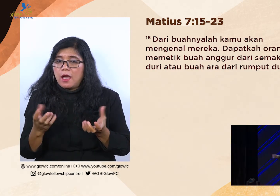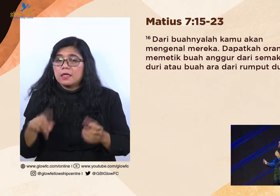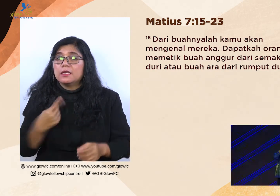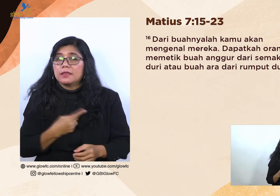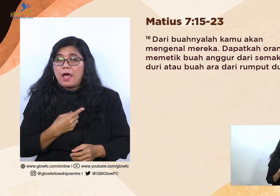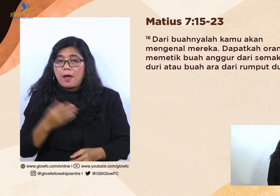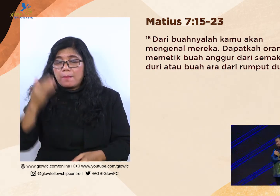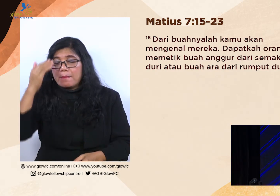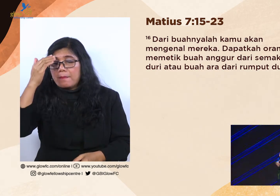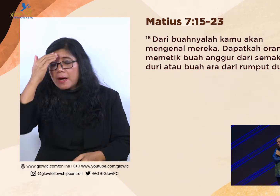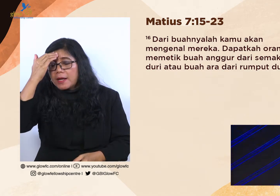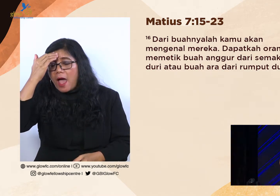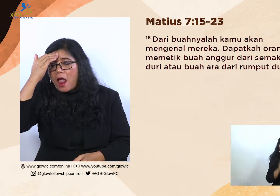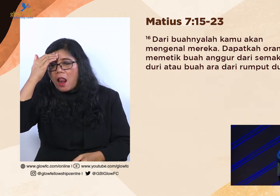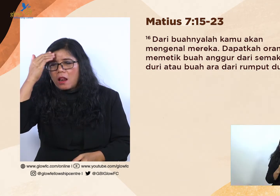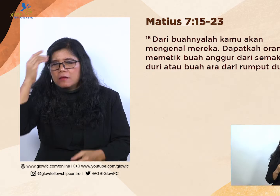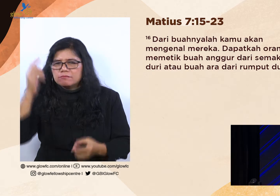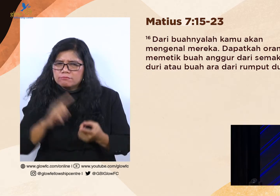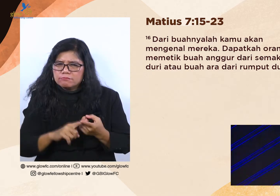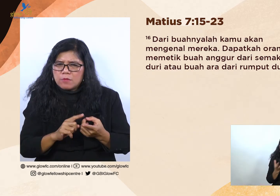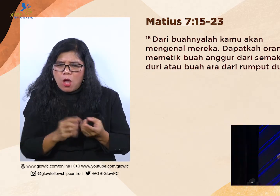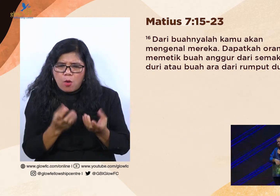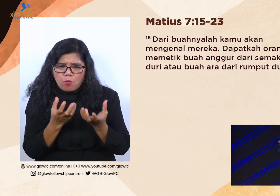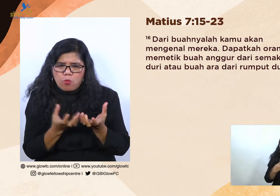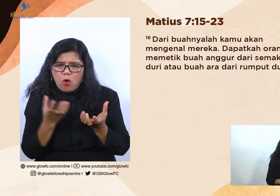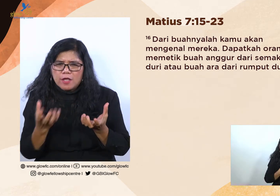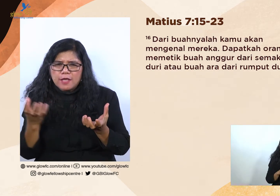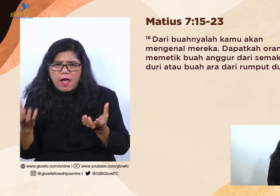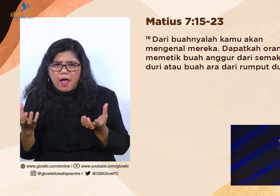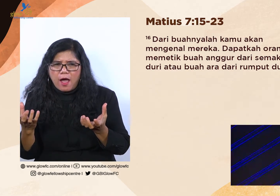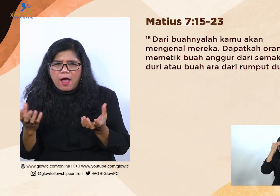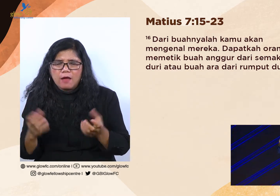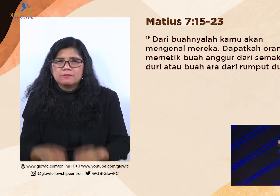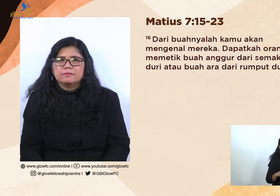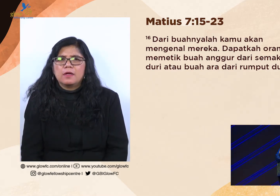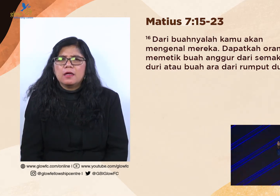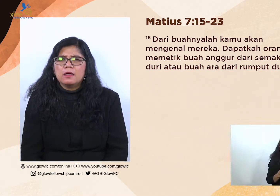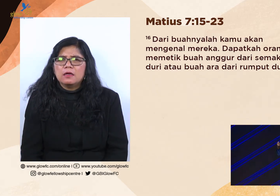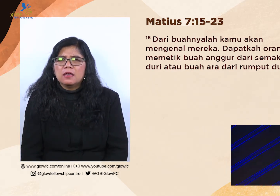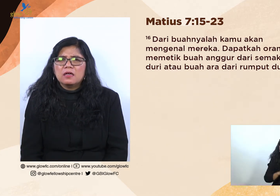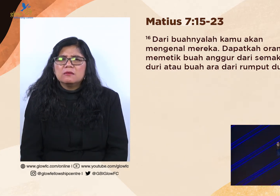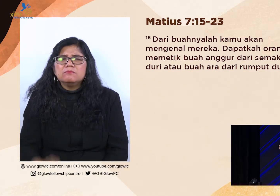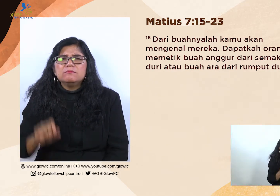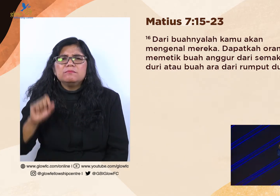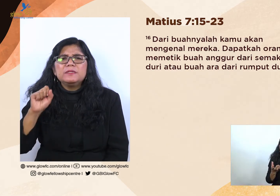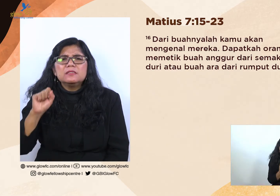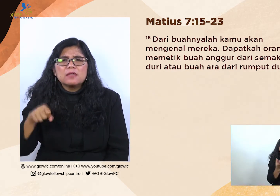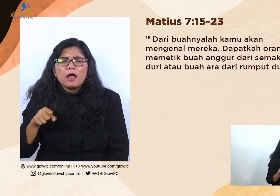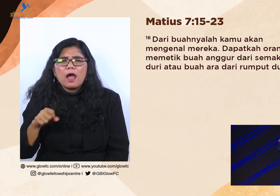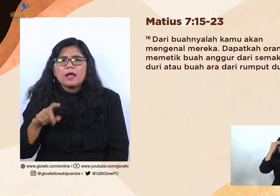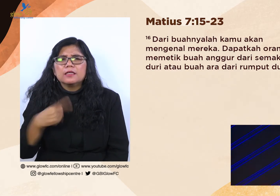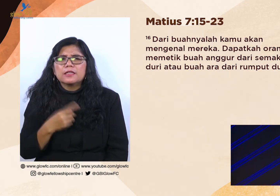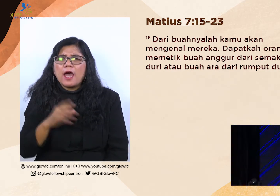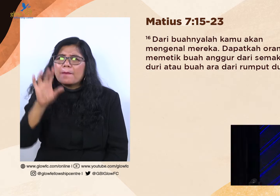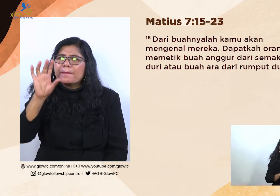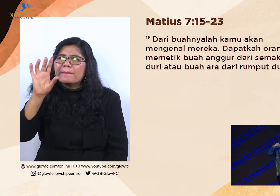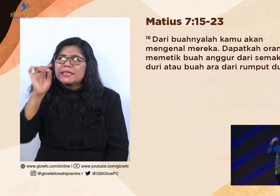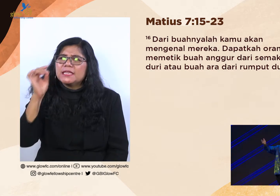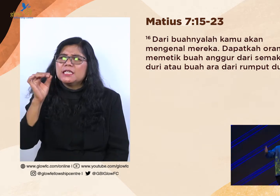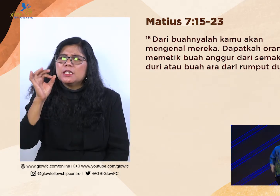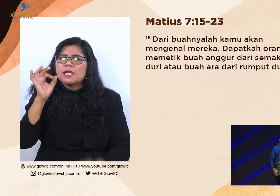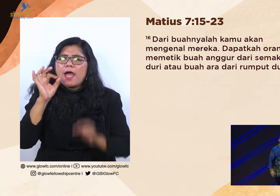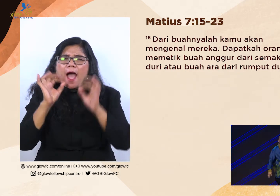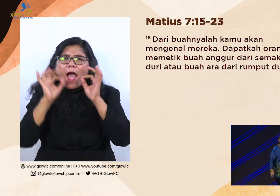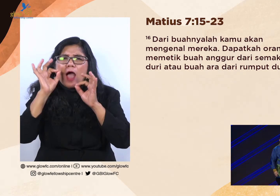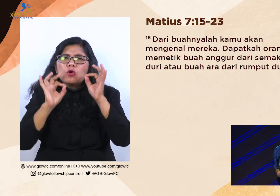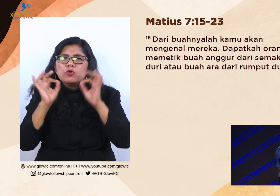Dapatkah orang memetik buah anggur dari semak duri? Kalau pengajaran sudah pengajaran